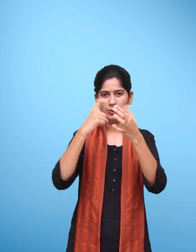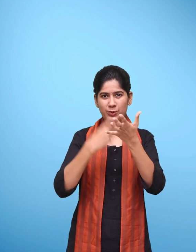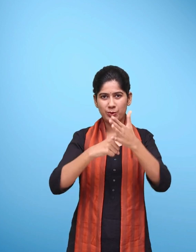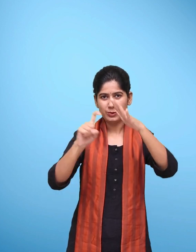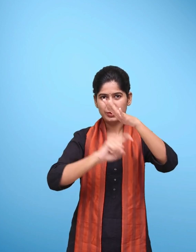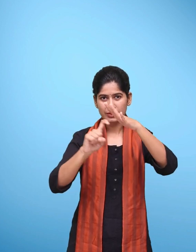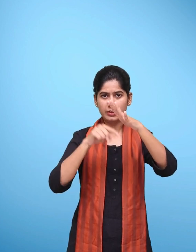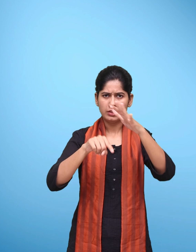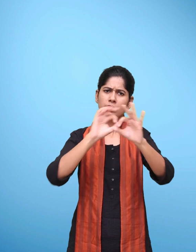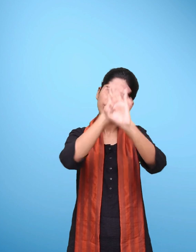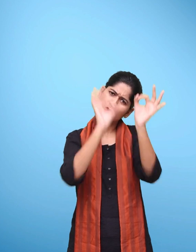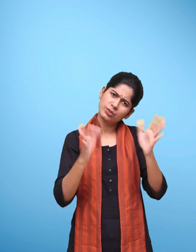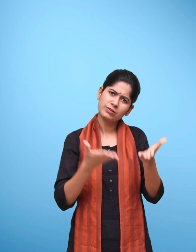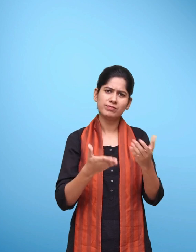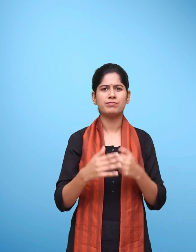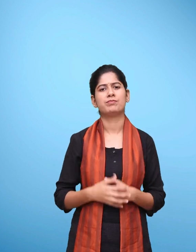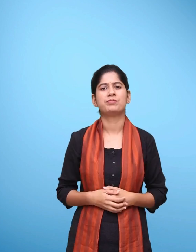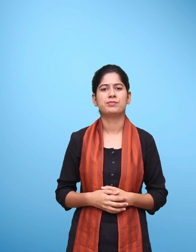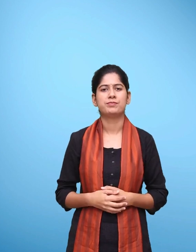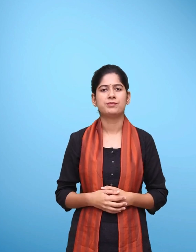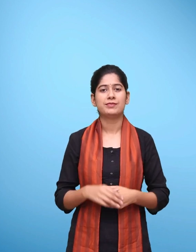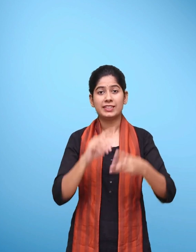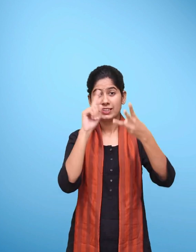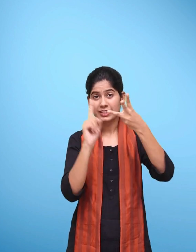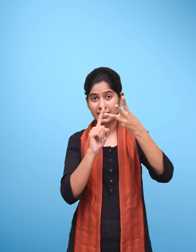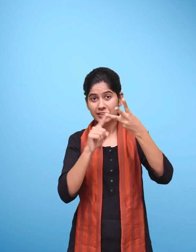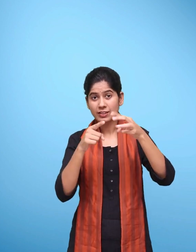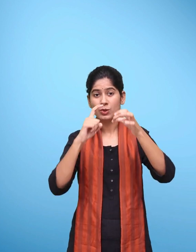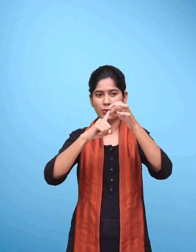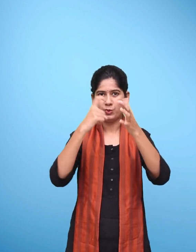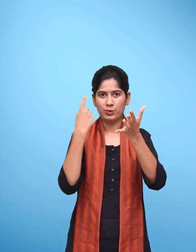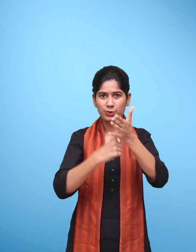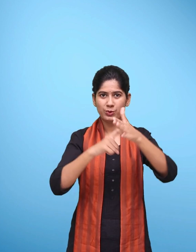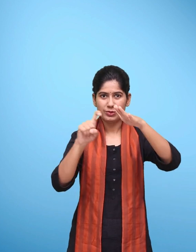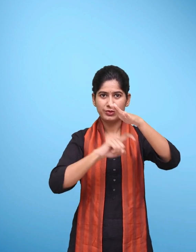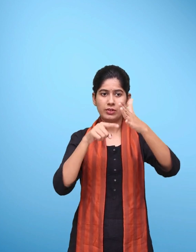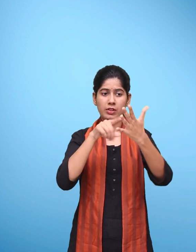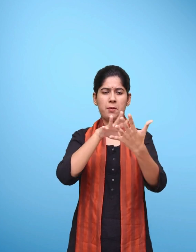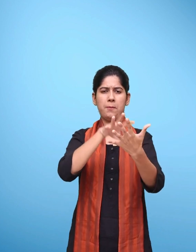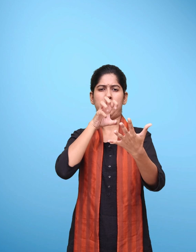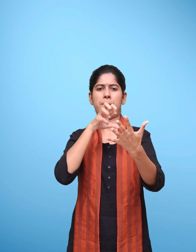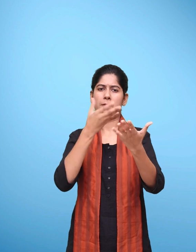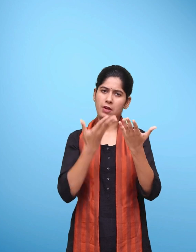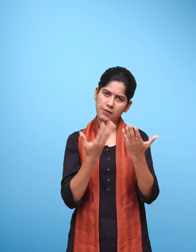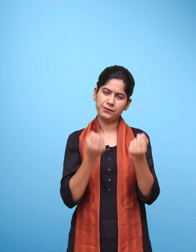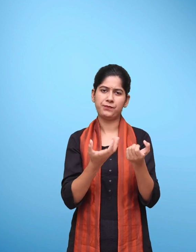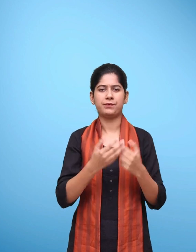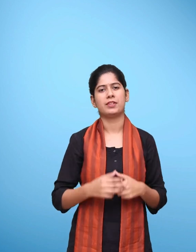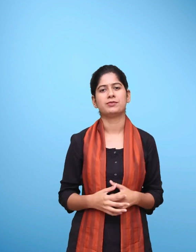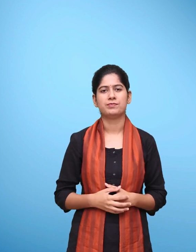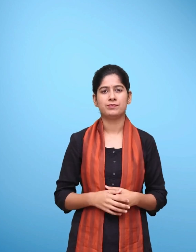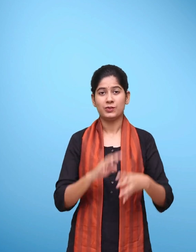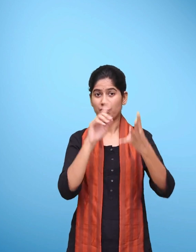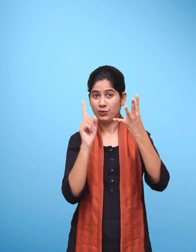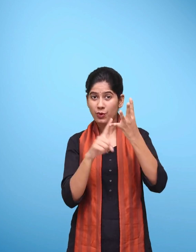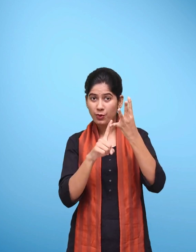QR कोड स्कैनिंग विंडो को तैयार रखें तीसरा चरण स्कैनर से QR कोड को स्कैन